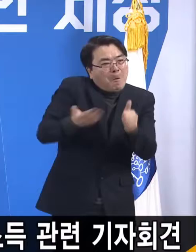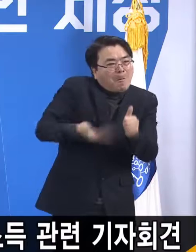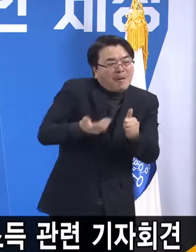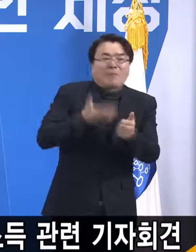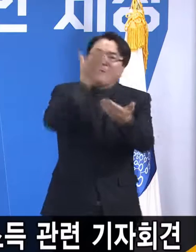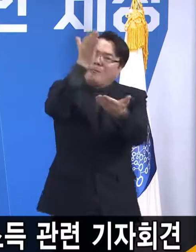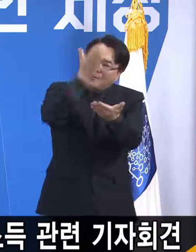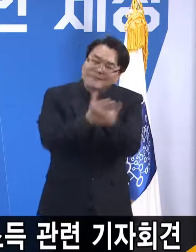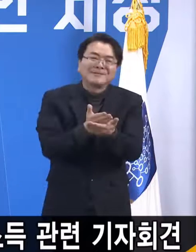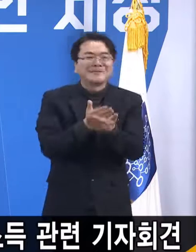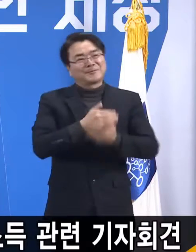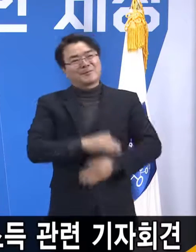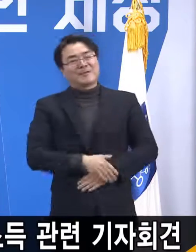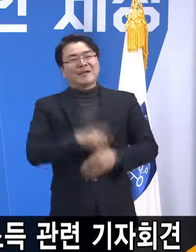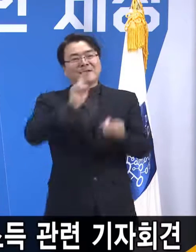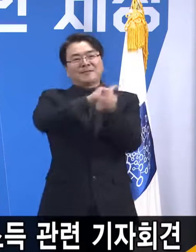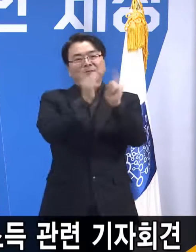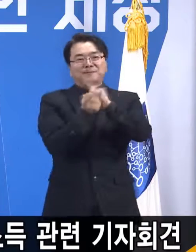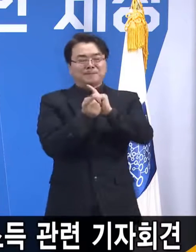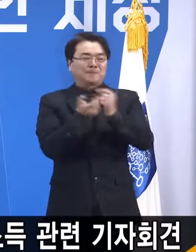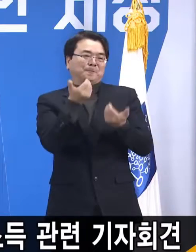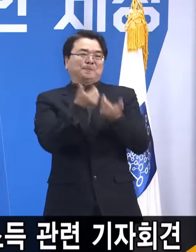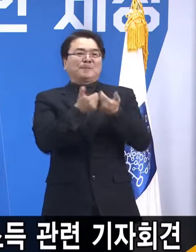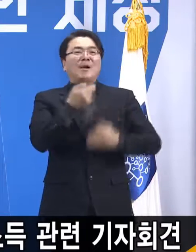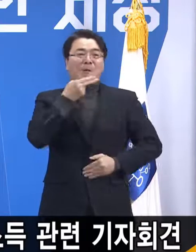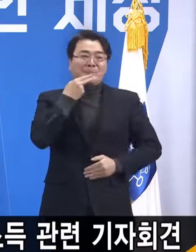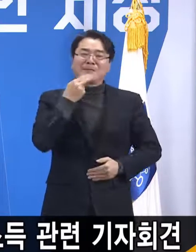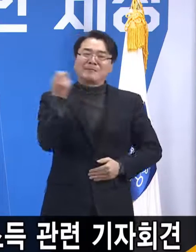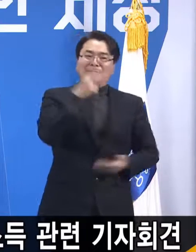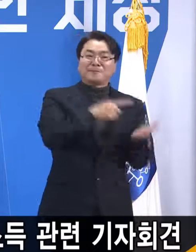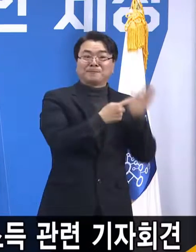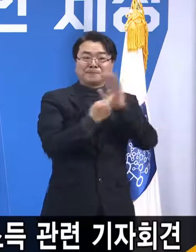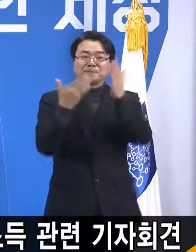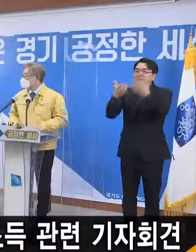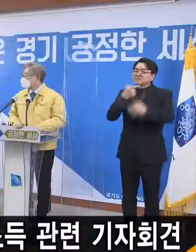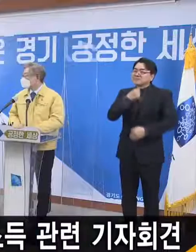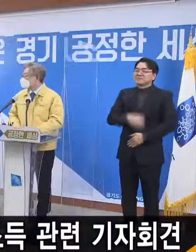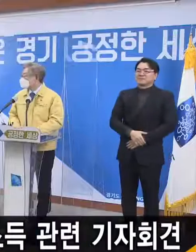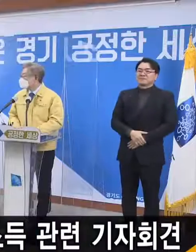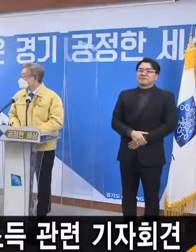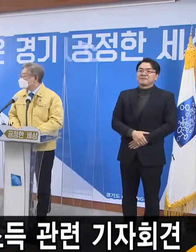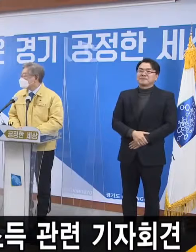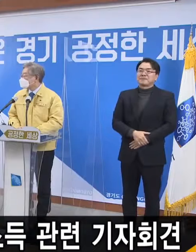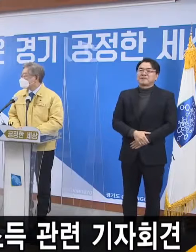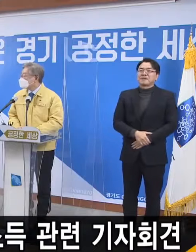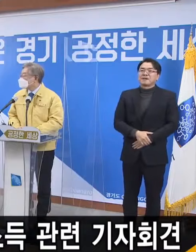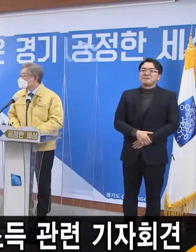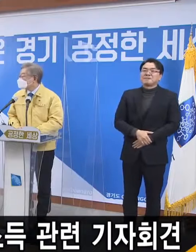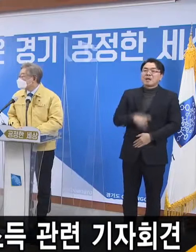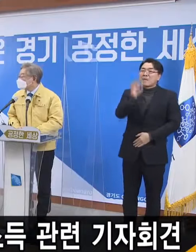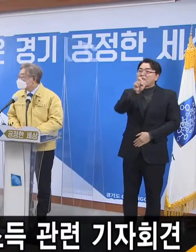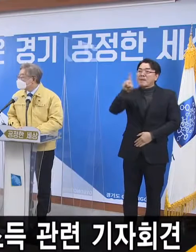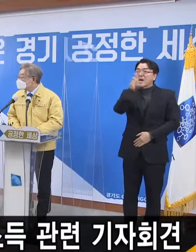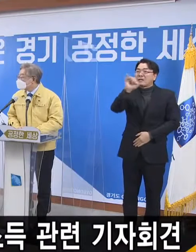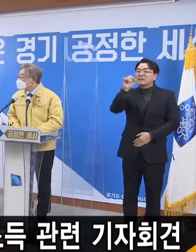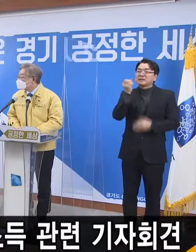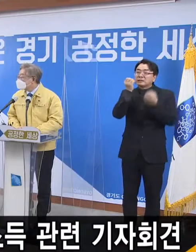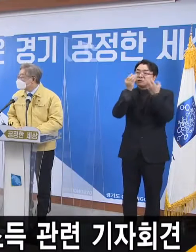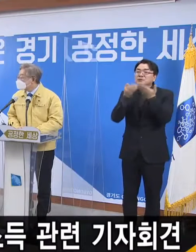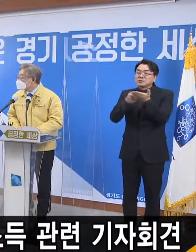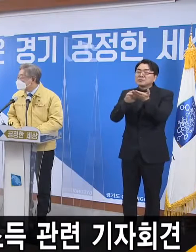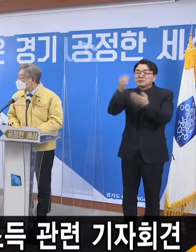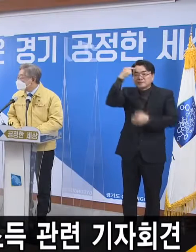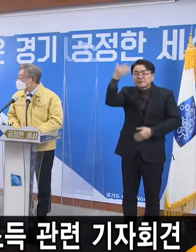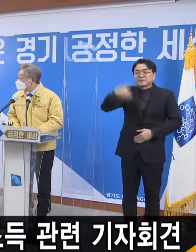우리는 뭐 이견이나 갈등은 없다 이 말씀 다시 한 번 드립니다. 마이뉴스 이형주 기자입니다. 경기도 1차